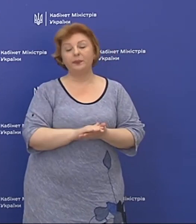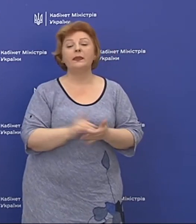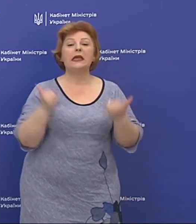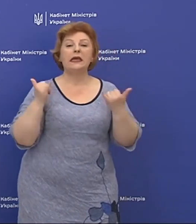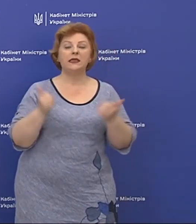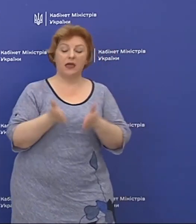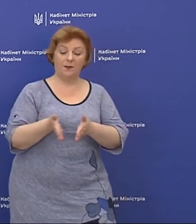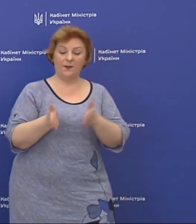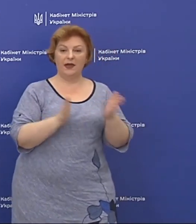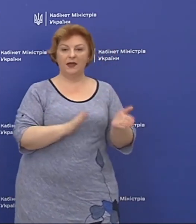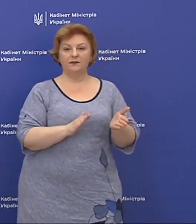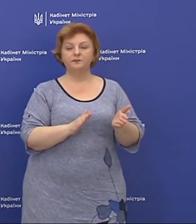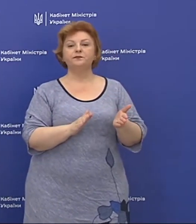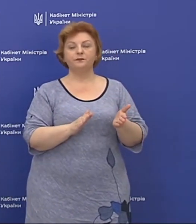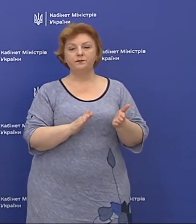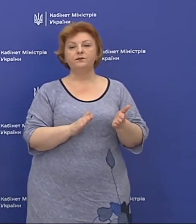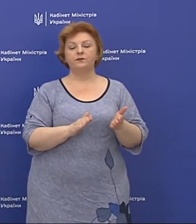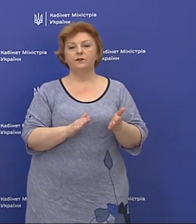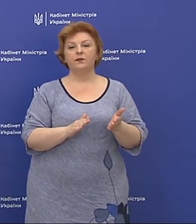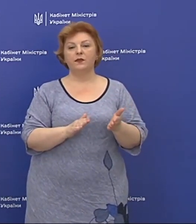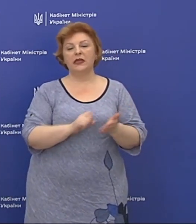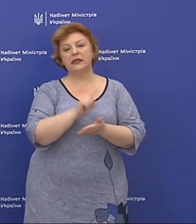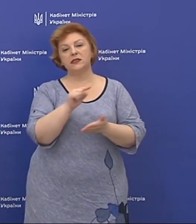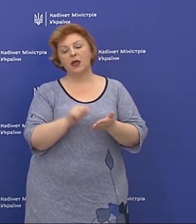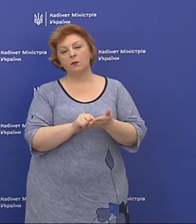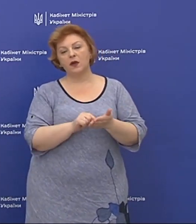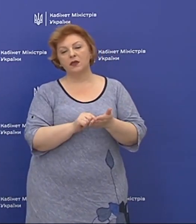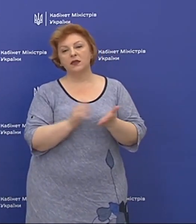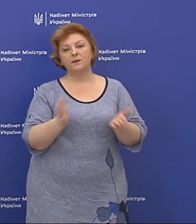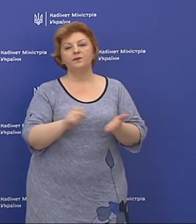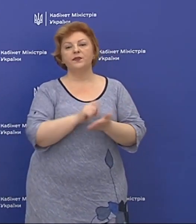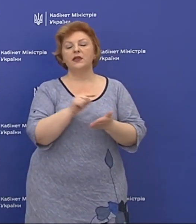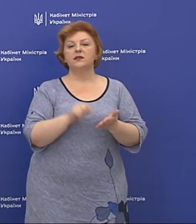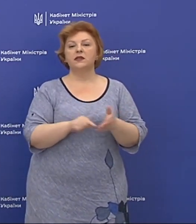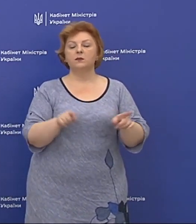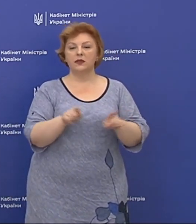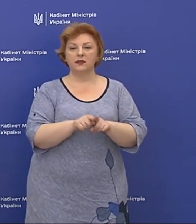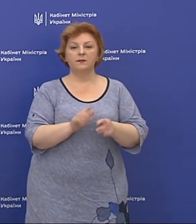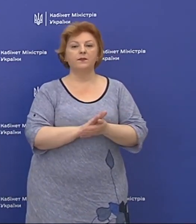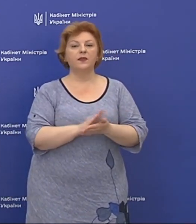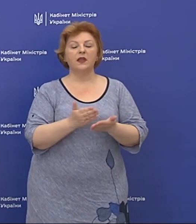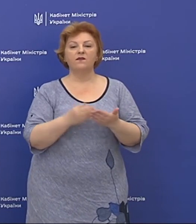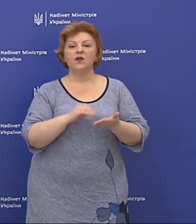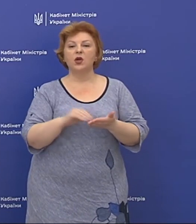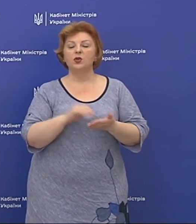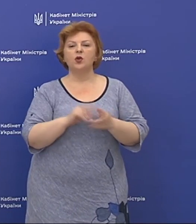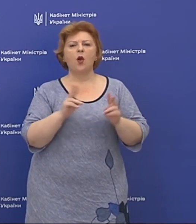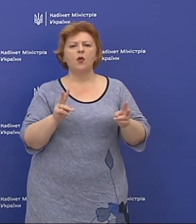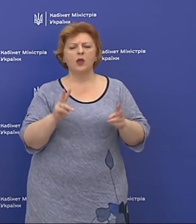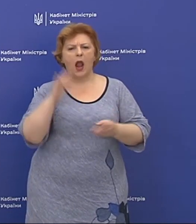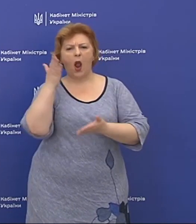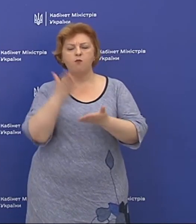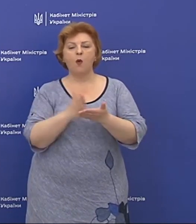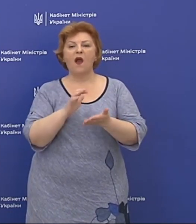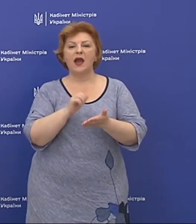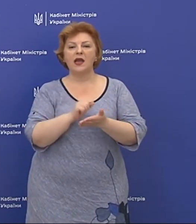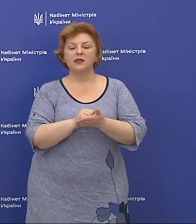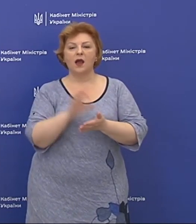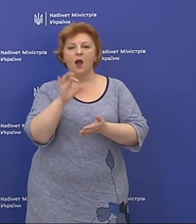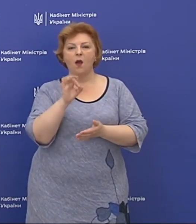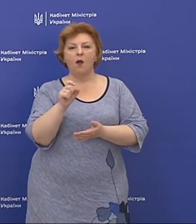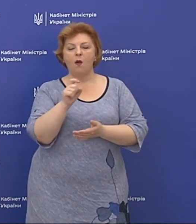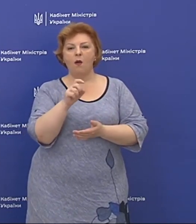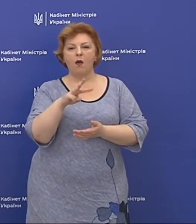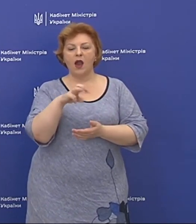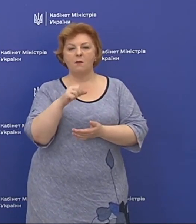І зараз переходимо до сесії із запитаннями. І запитання наступне від журналістів. Яку політику займатиме Охмаддит